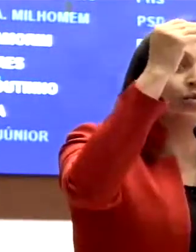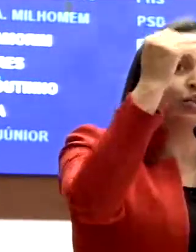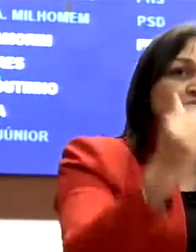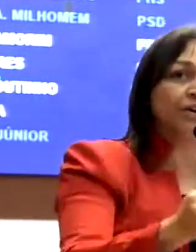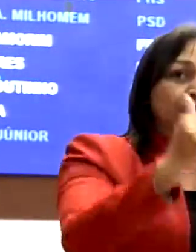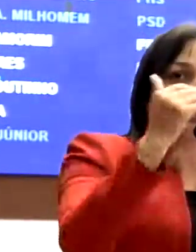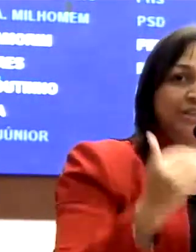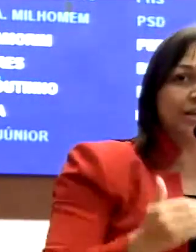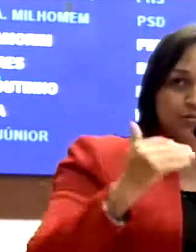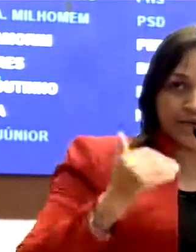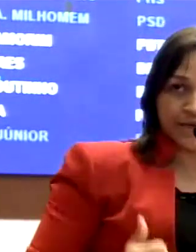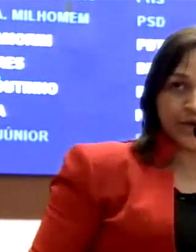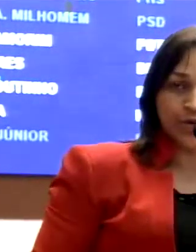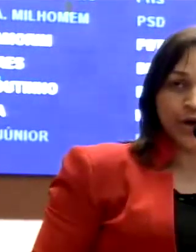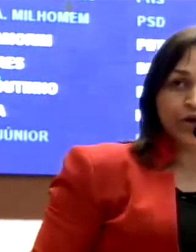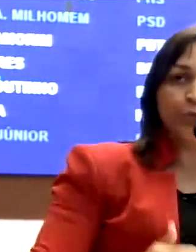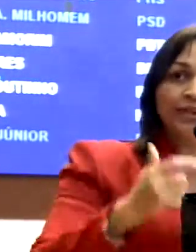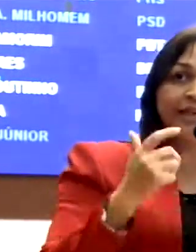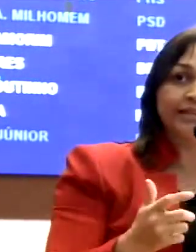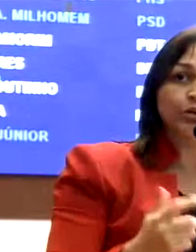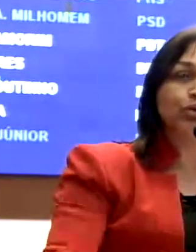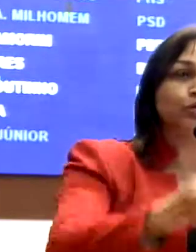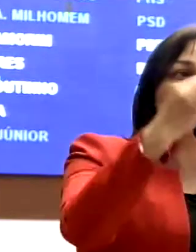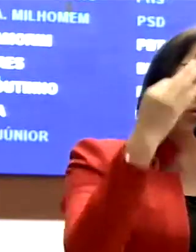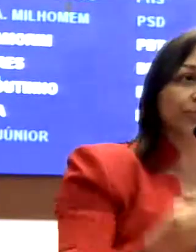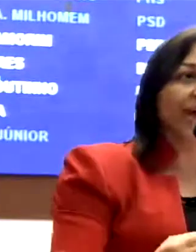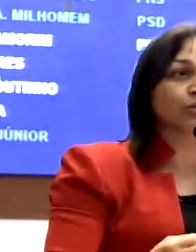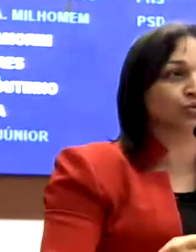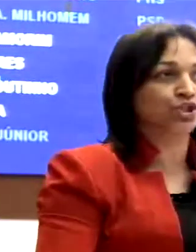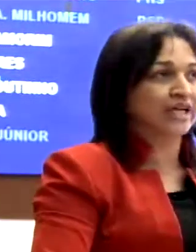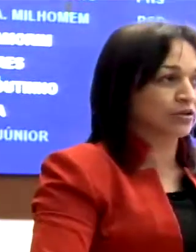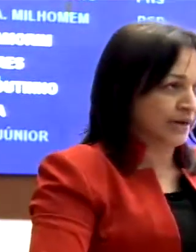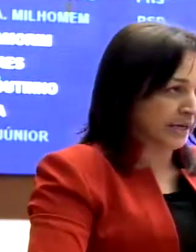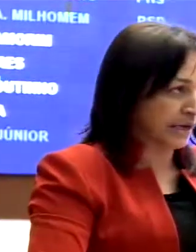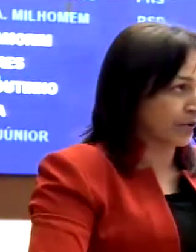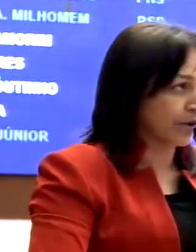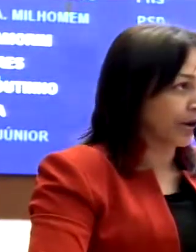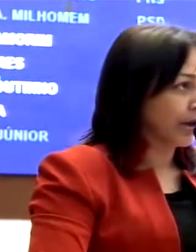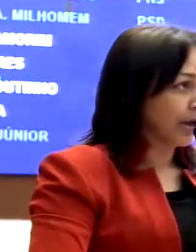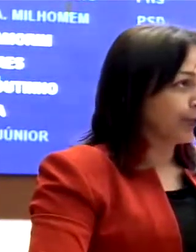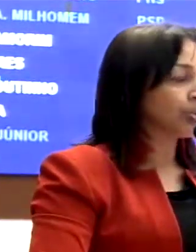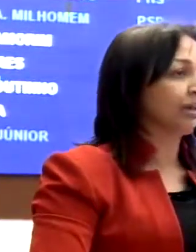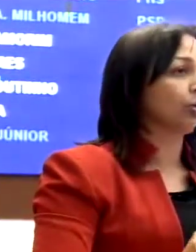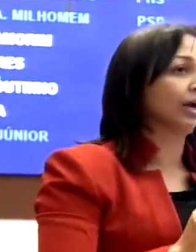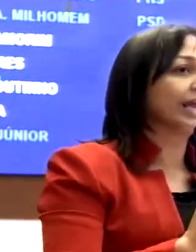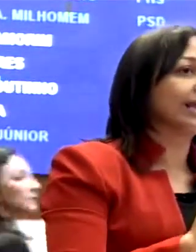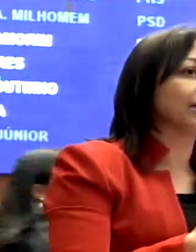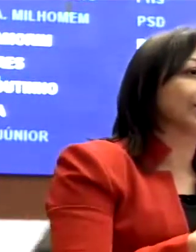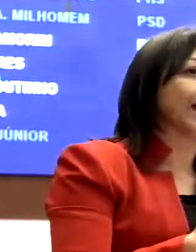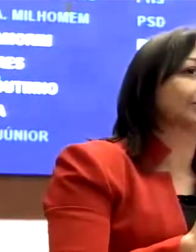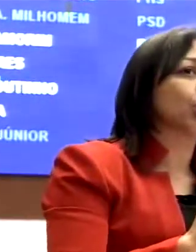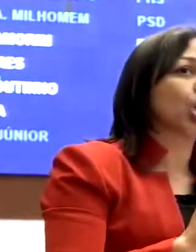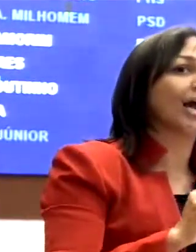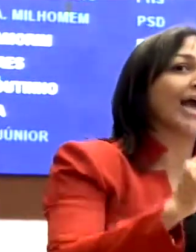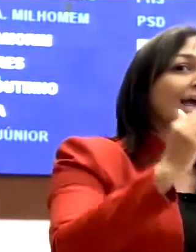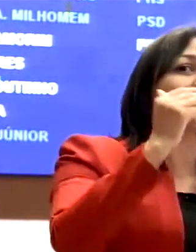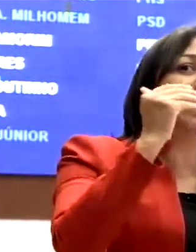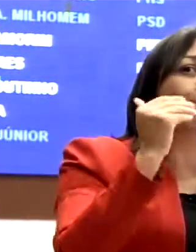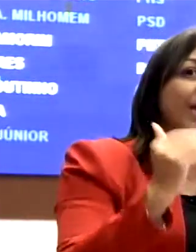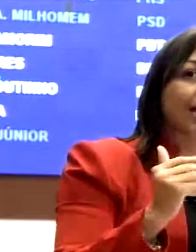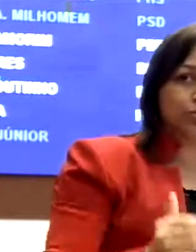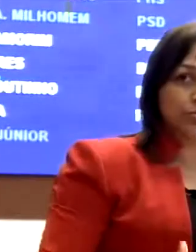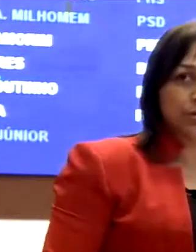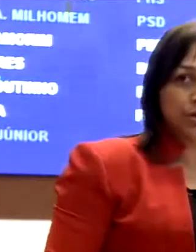executivo do Estado do Maranhão, do poder executivo do governo do Estado do Maranhão. Portanto, eu queria, na verdade, colocar